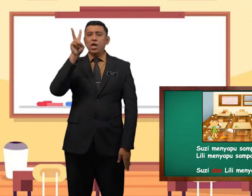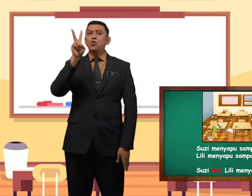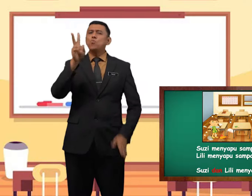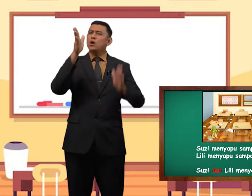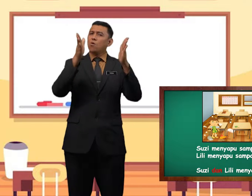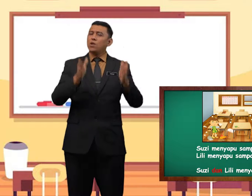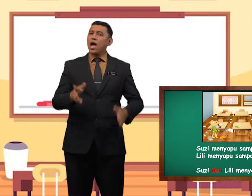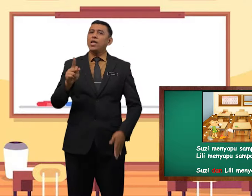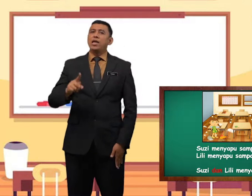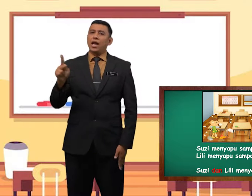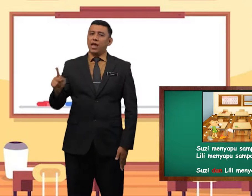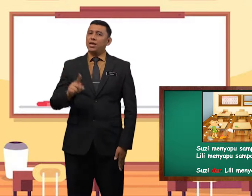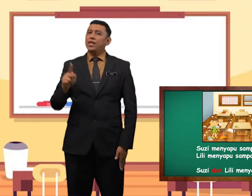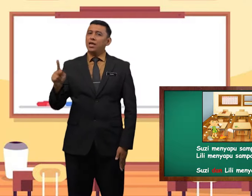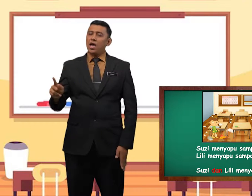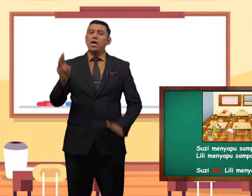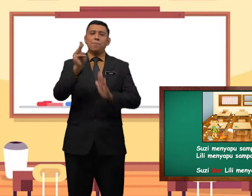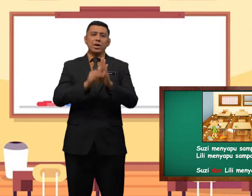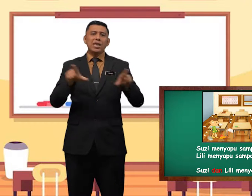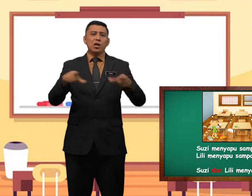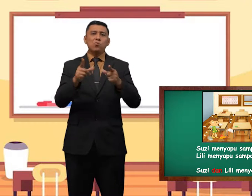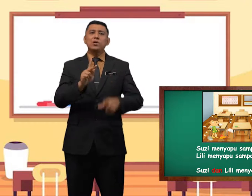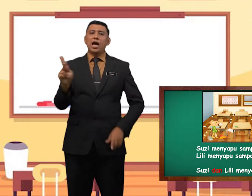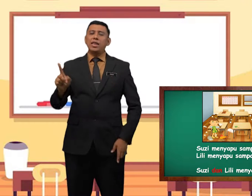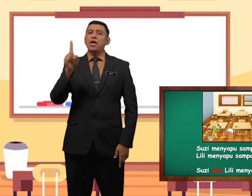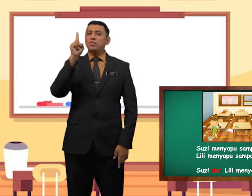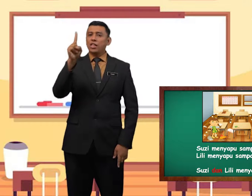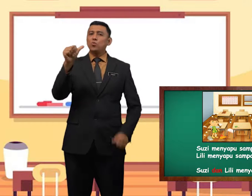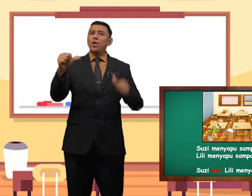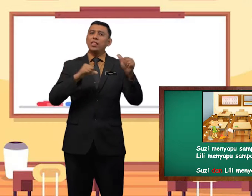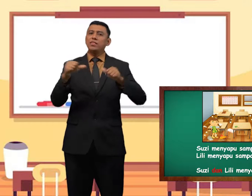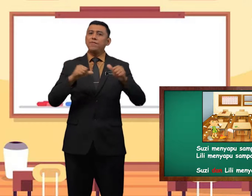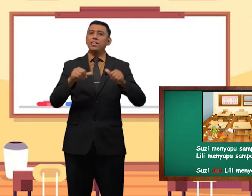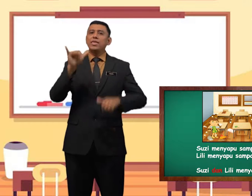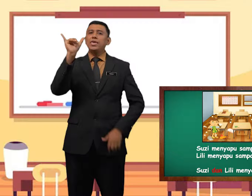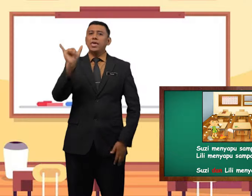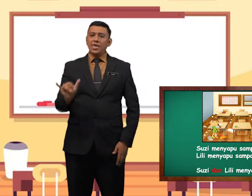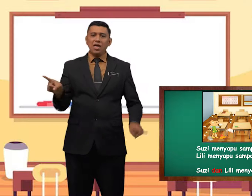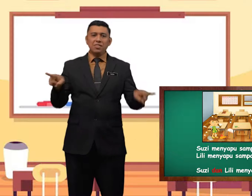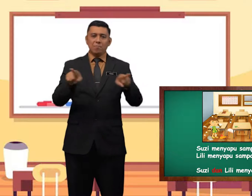dua orang kanak-kanak melakukan satu aktiviti yang sama.